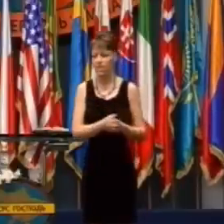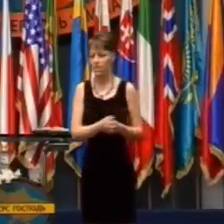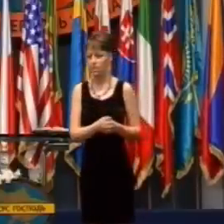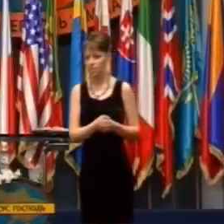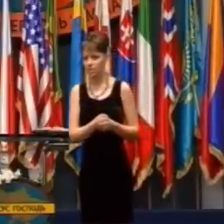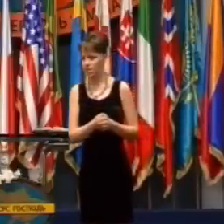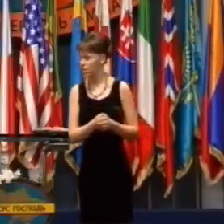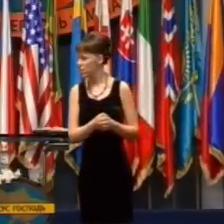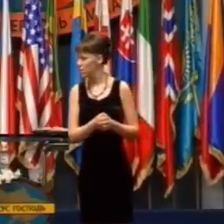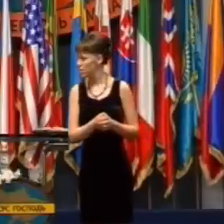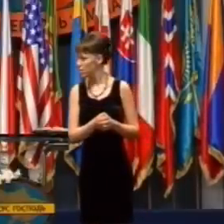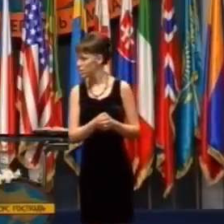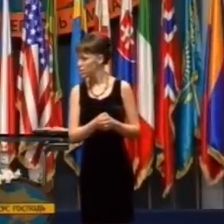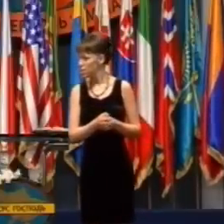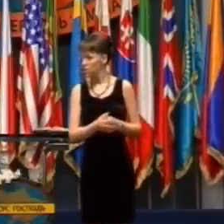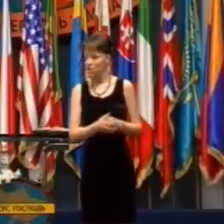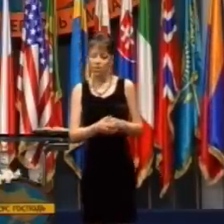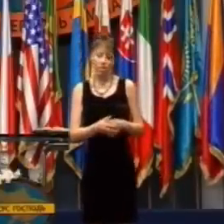to uzdraví?